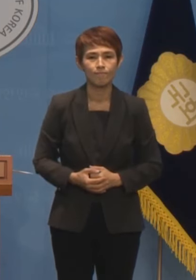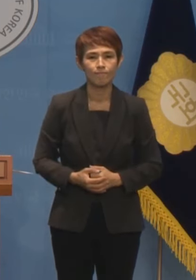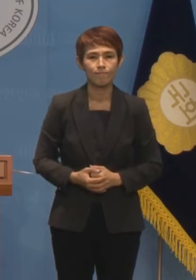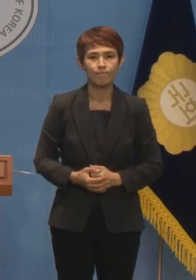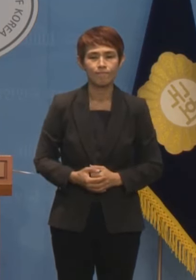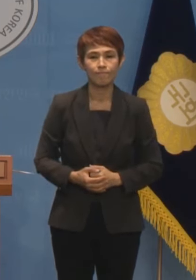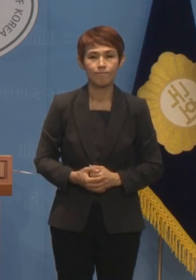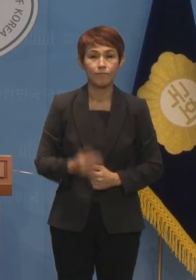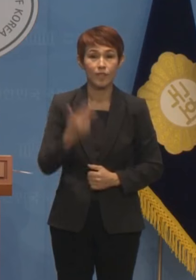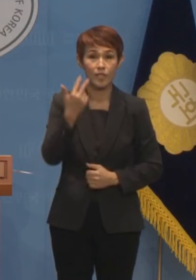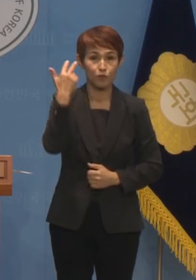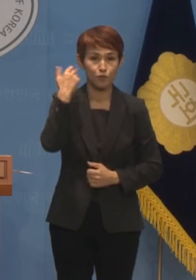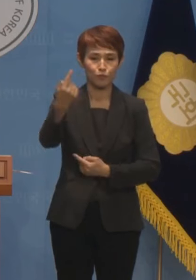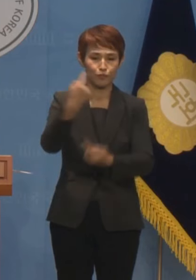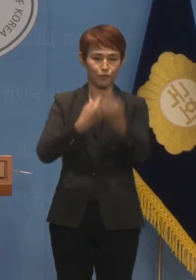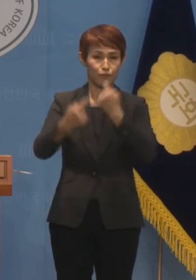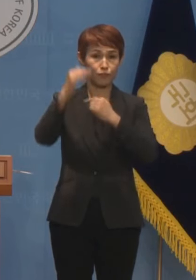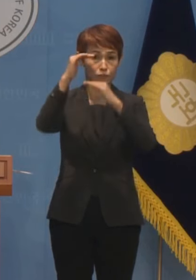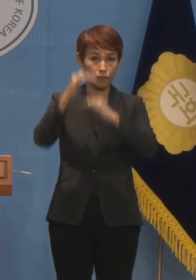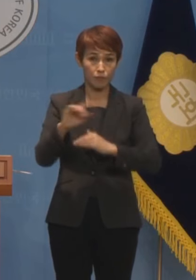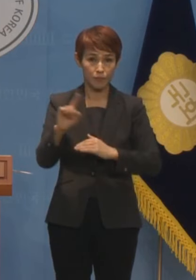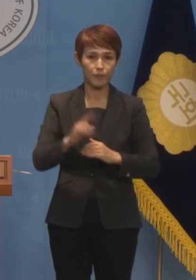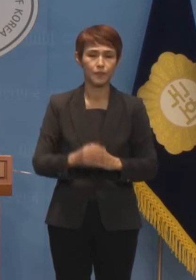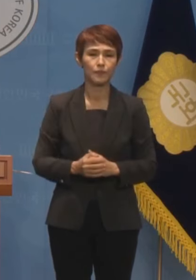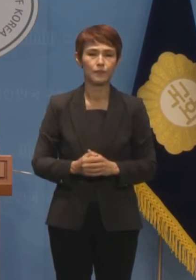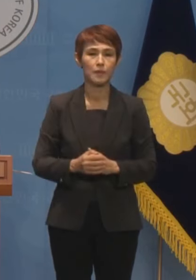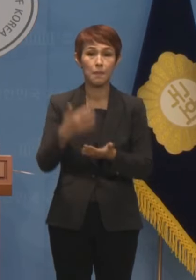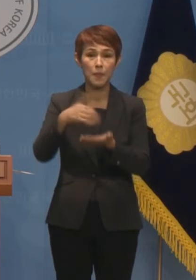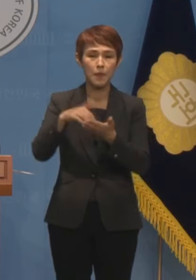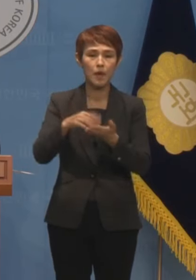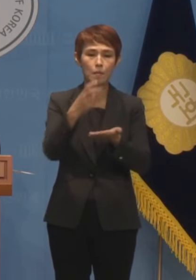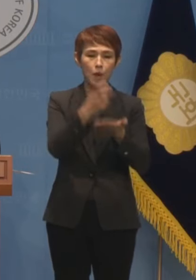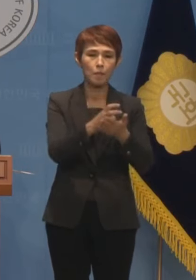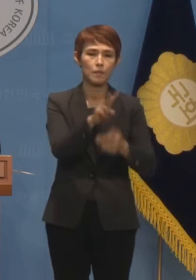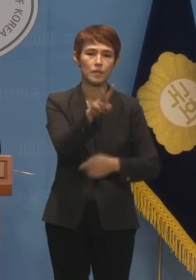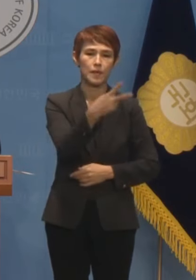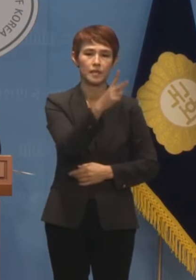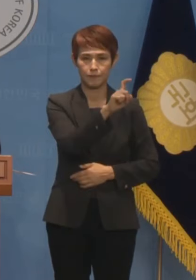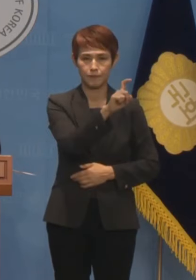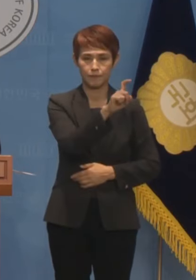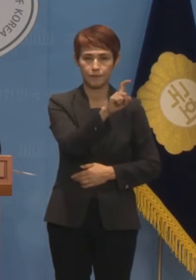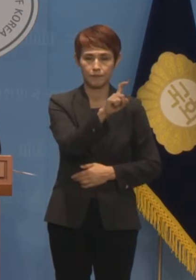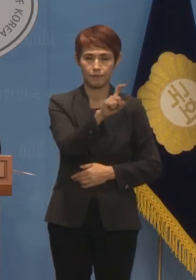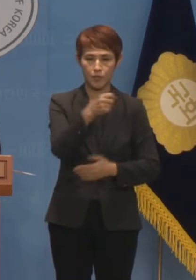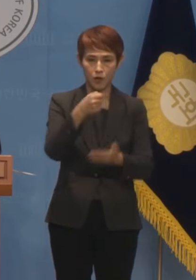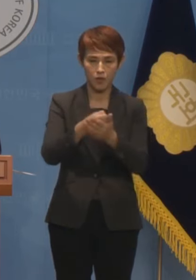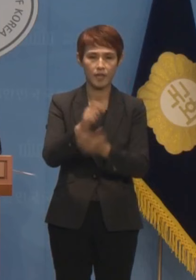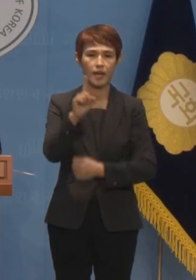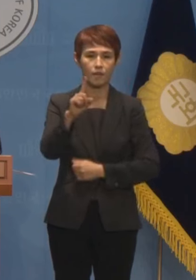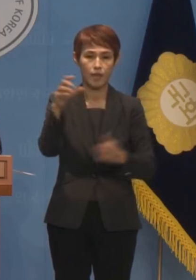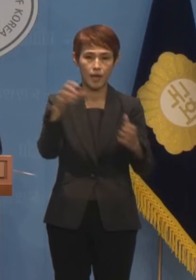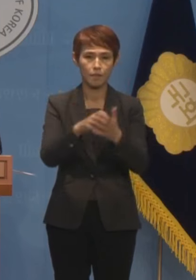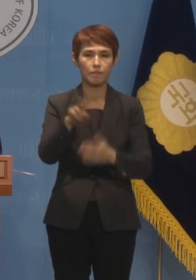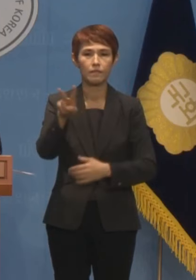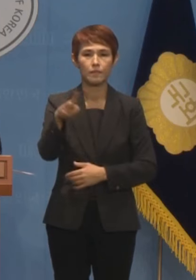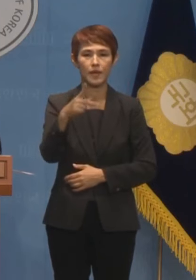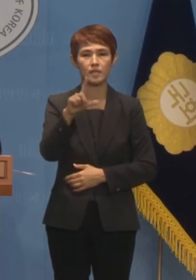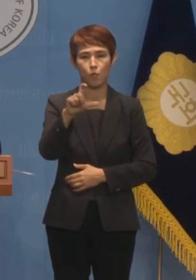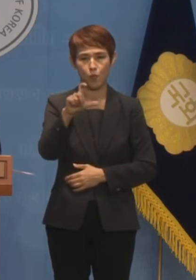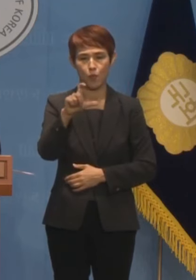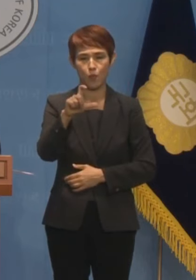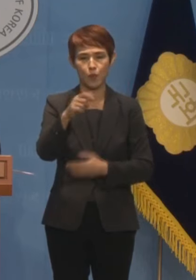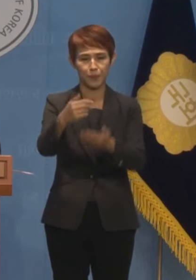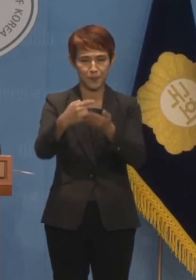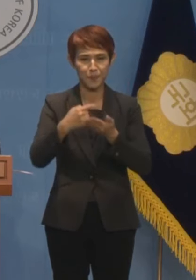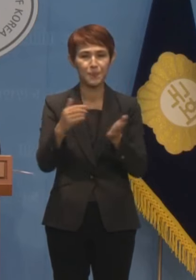다음은 지난주 접수 의원입니다. 지난주에는 법률안 211건, 대한 1건 등 총 215건의 의원이